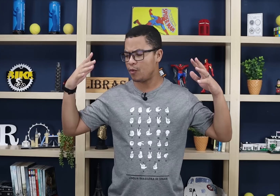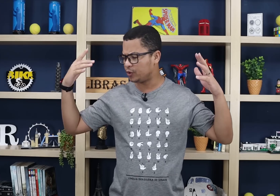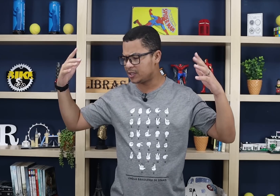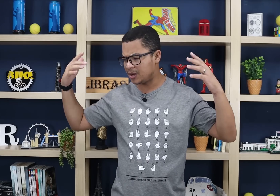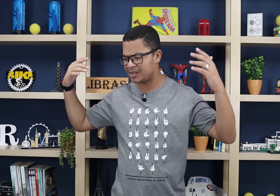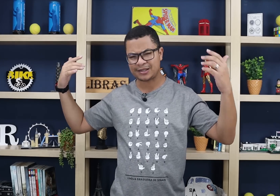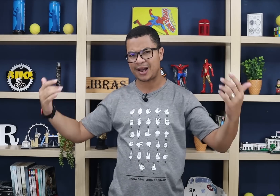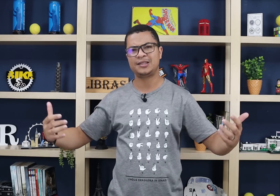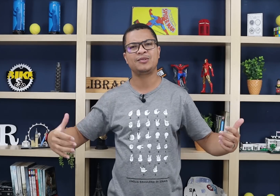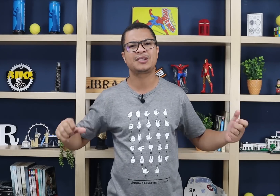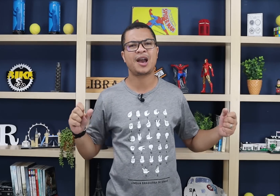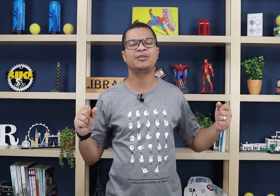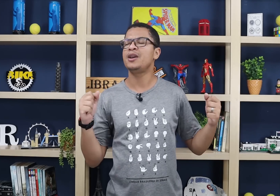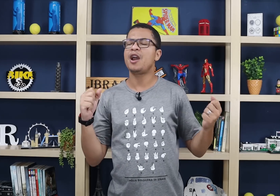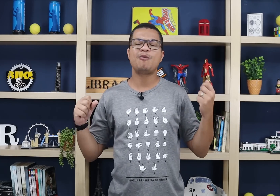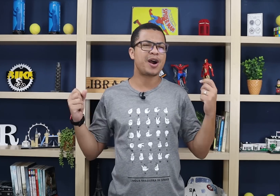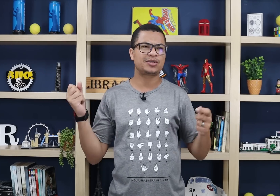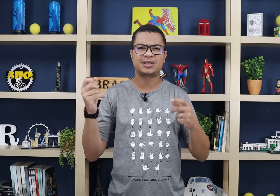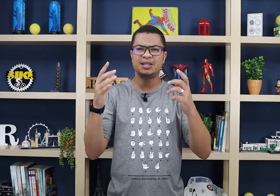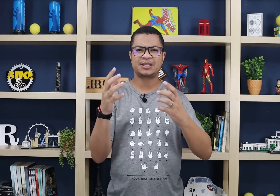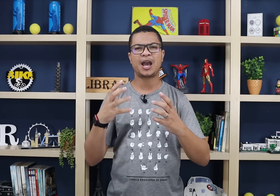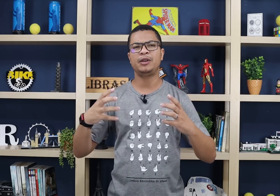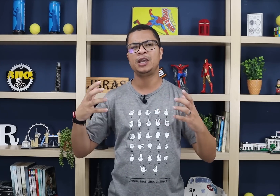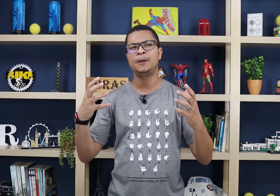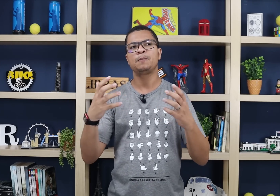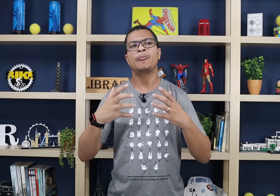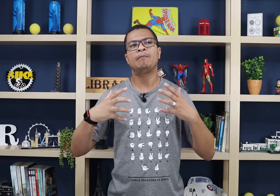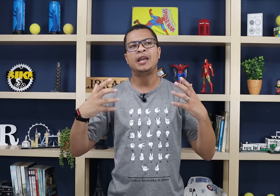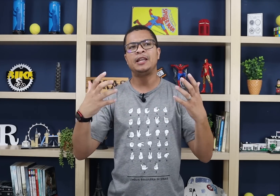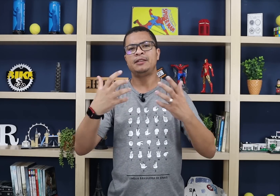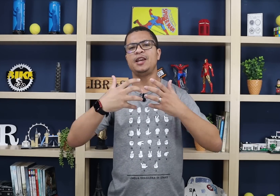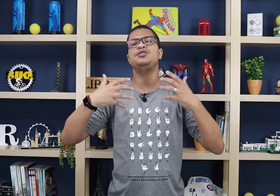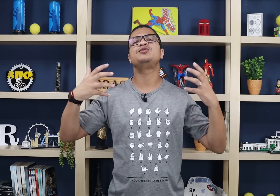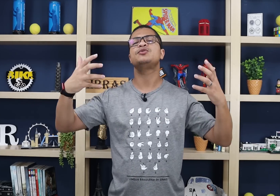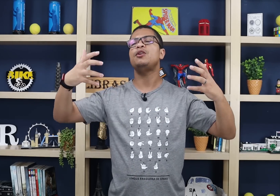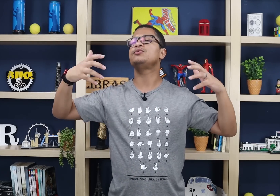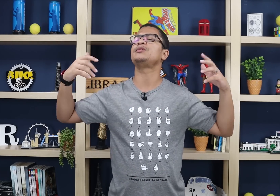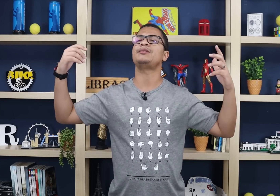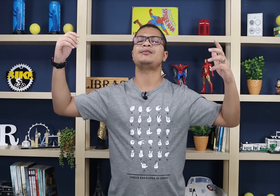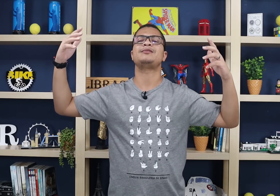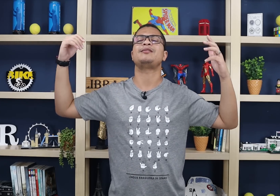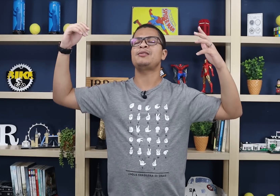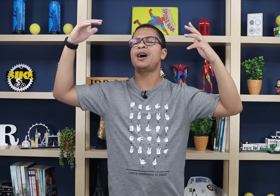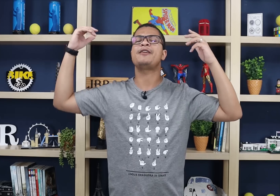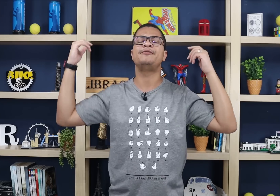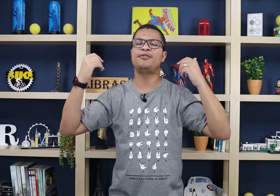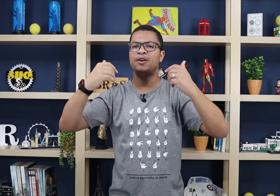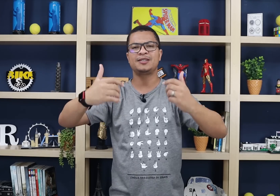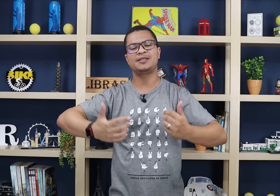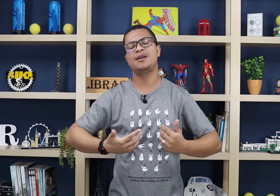muitos anos atrás ele é usado, é um passo, assim, sabe, que desde os nossos tataravós, você